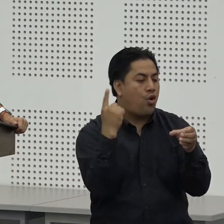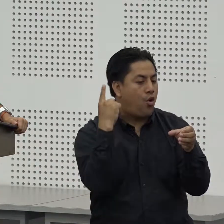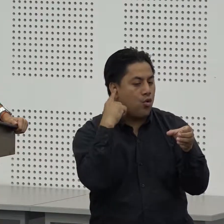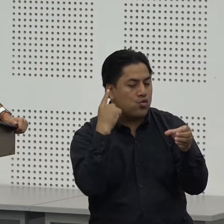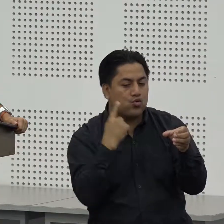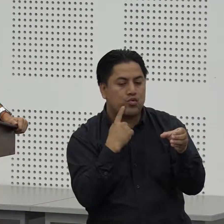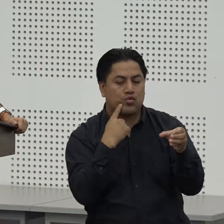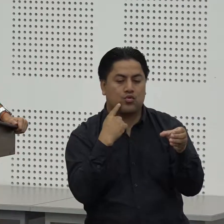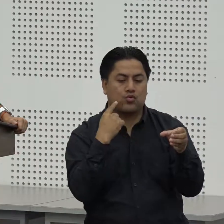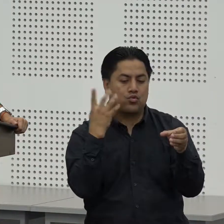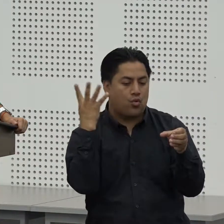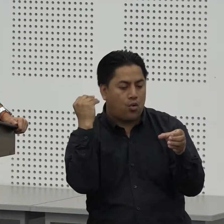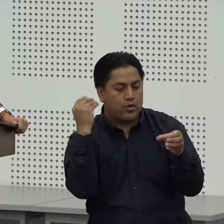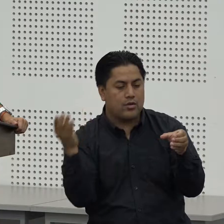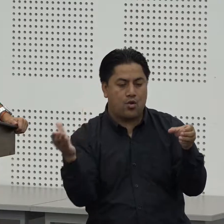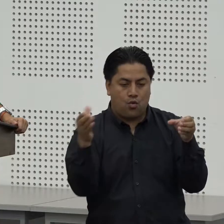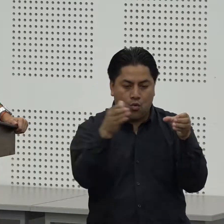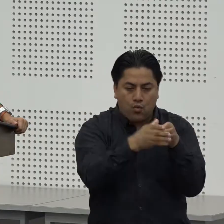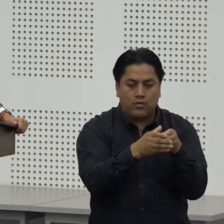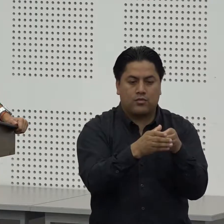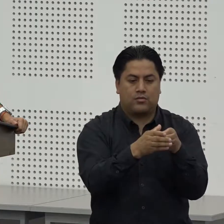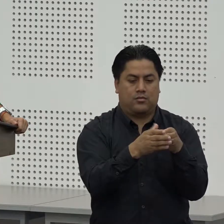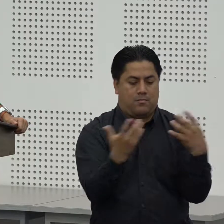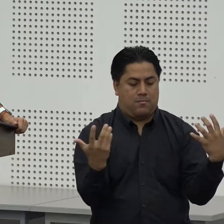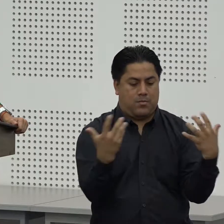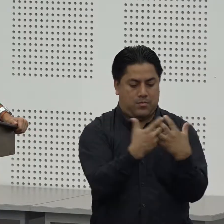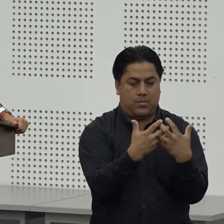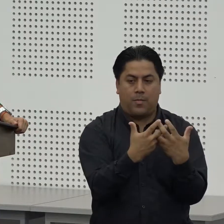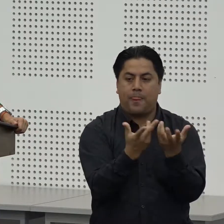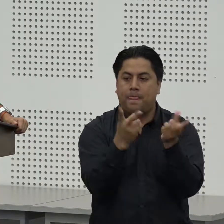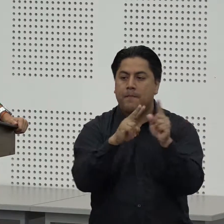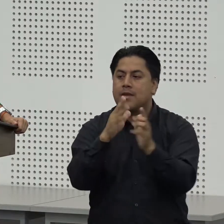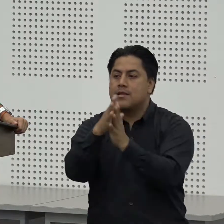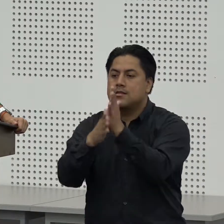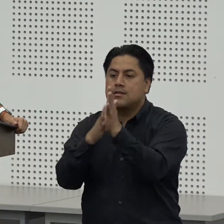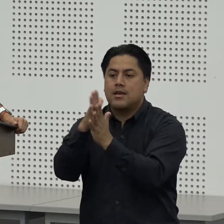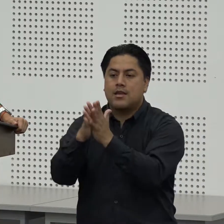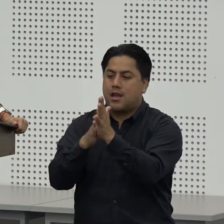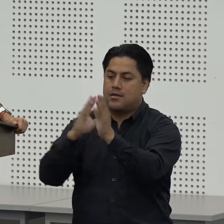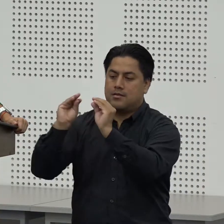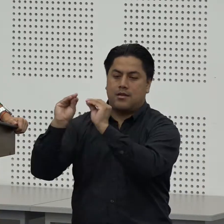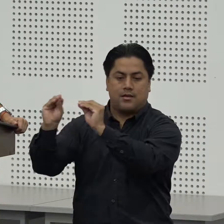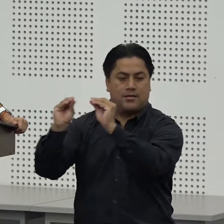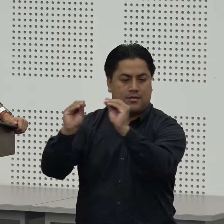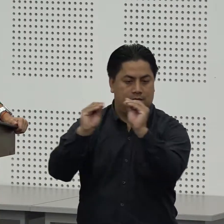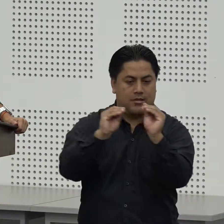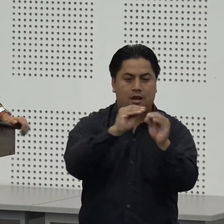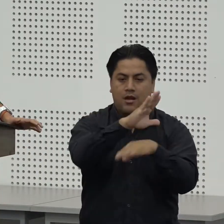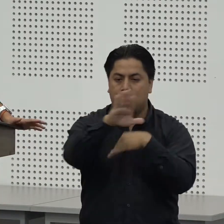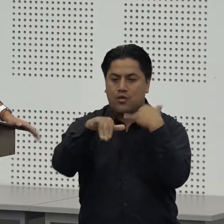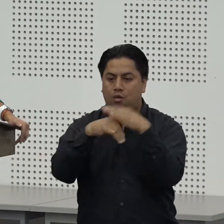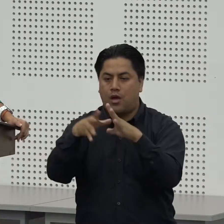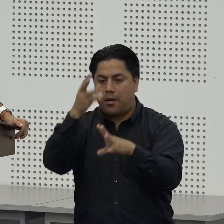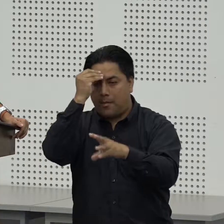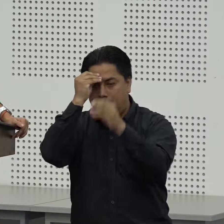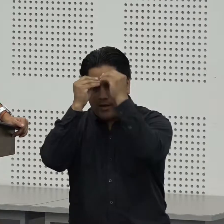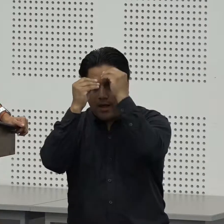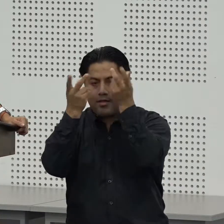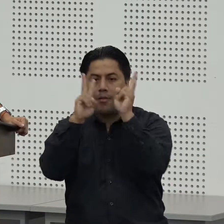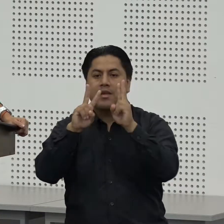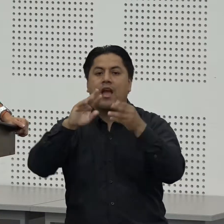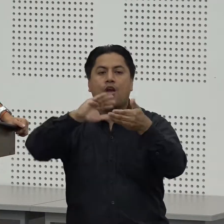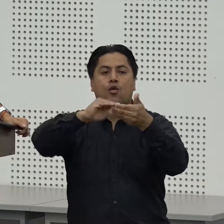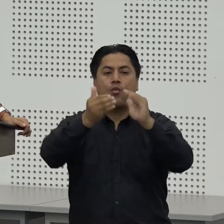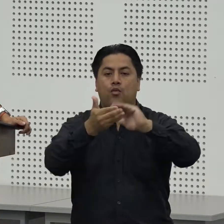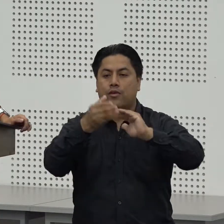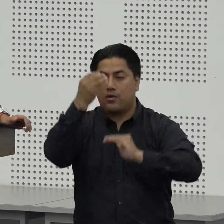través de la lengua de señas que ya la van a ir ustedes aprendiendo poco a poco en el compartir con los compañeros concientizar con la comunidad